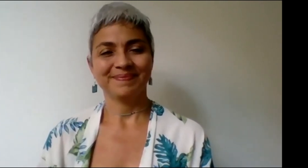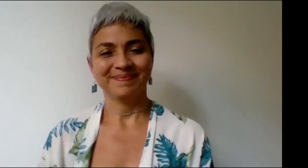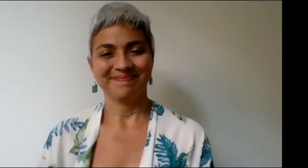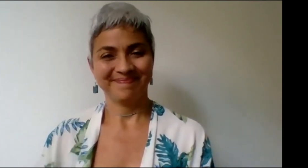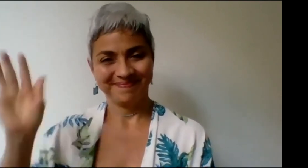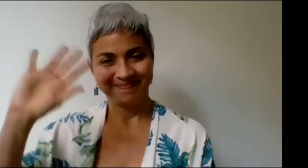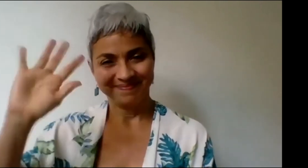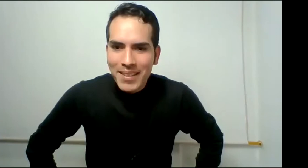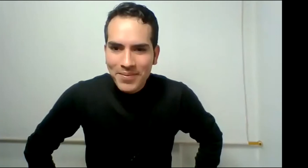Hola, hola.